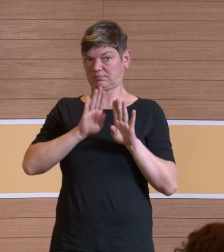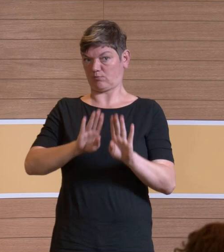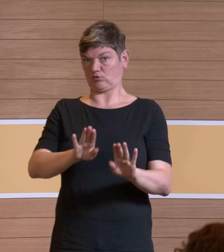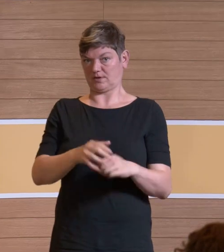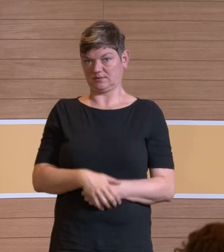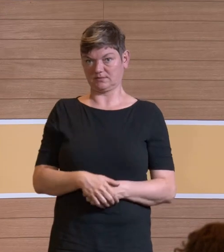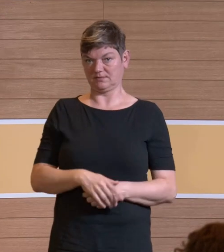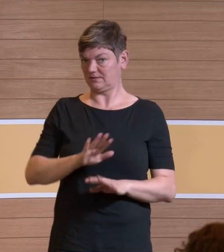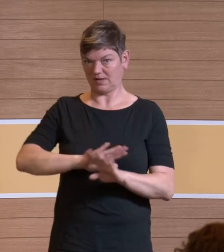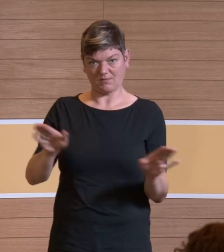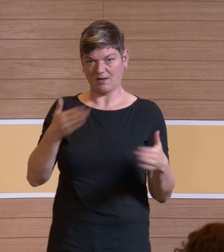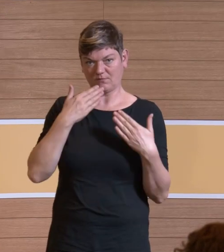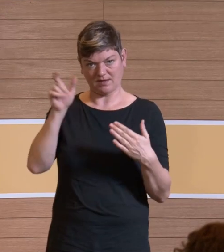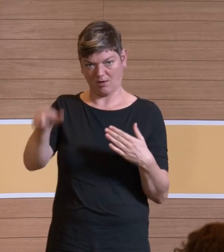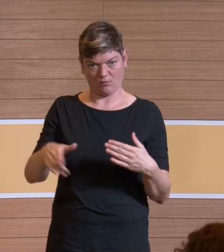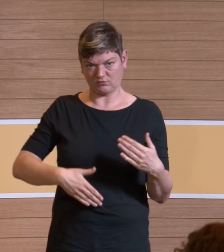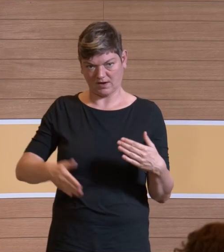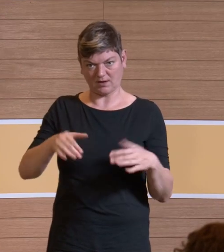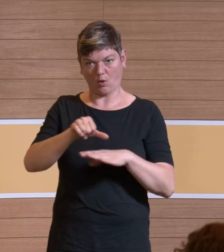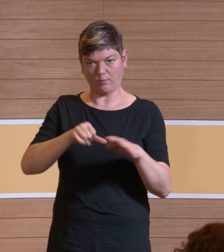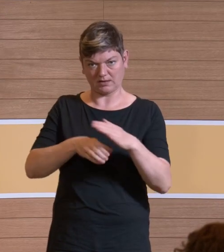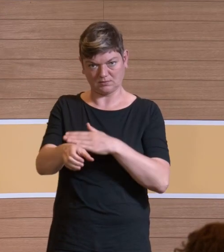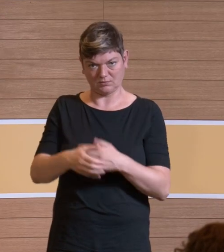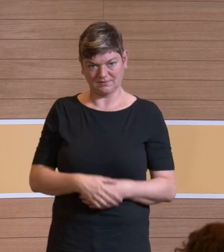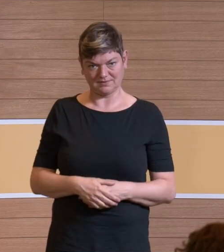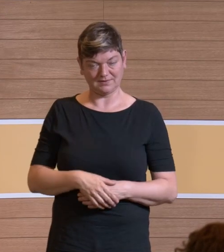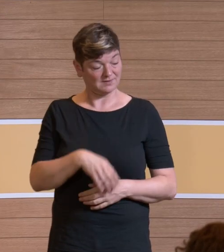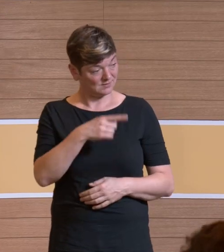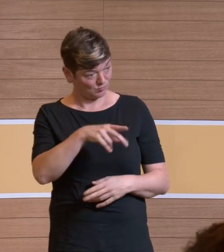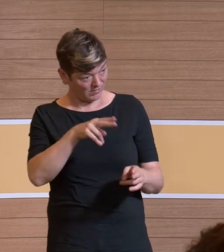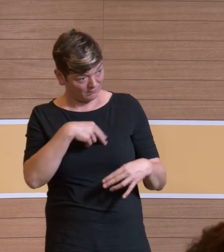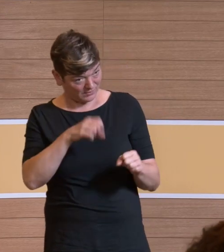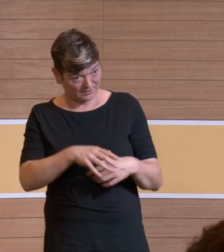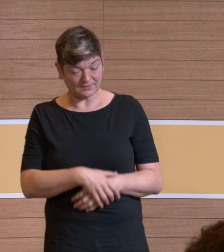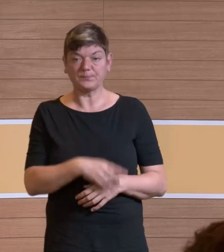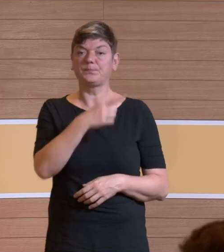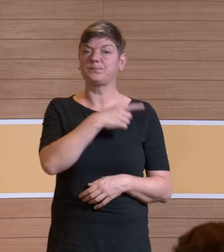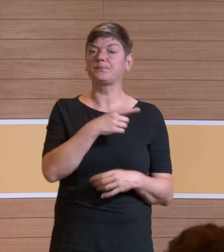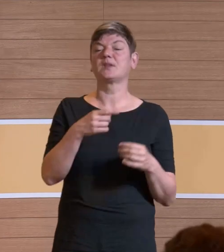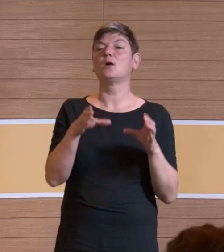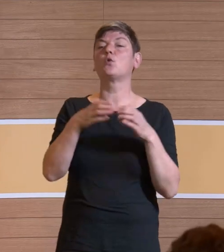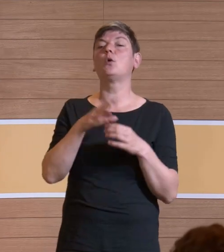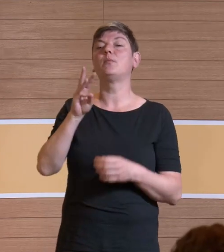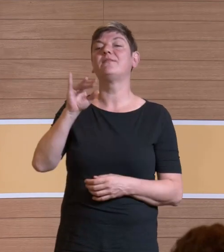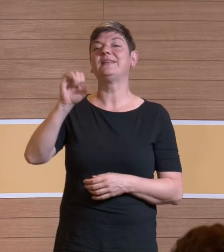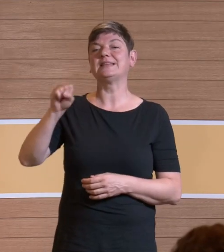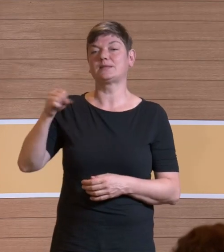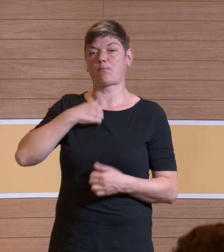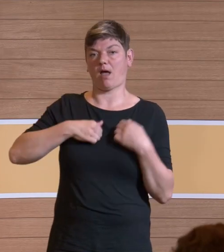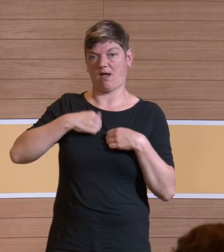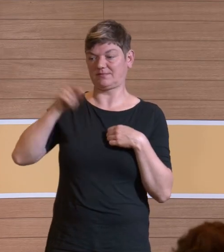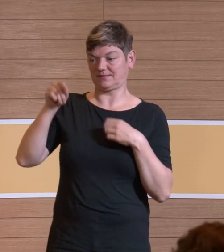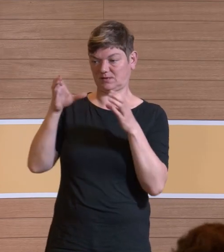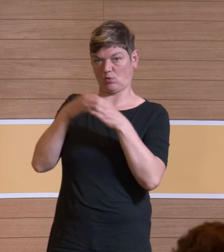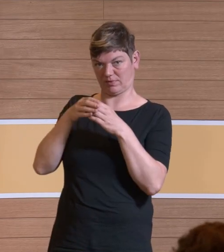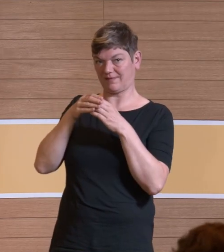etwas Abstand von. Können Sie da was zu sagen? Wir haben diese Gruppe aus Wiesbaden im Fokus und